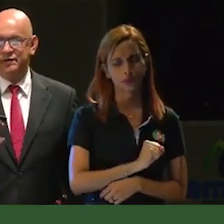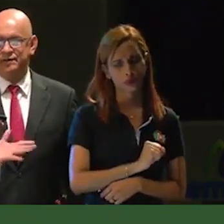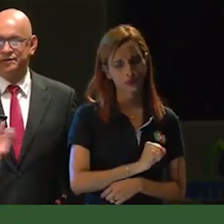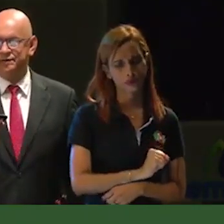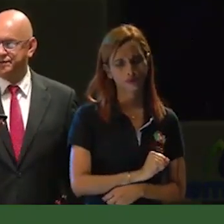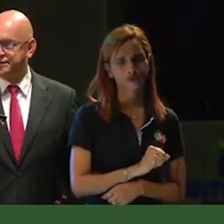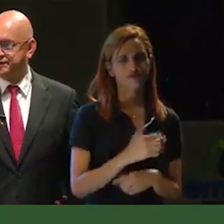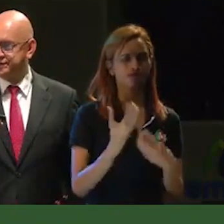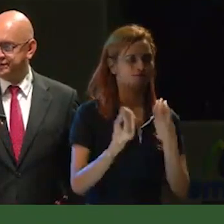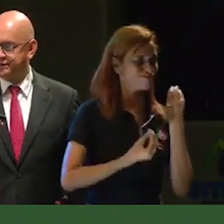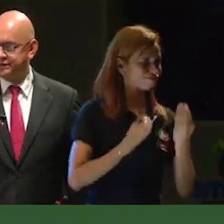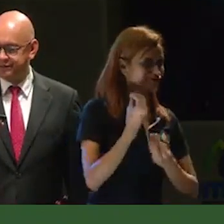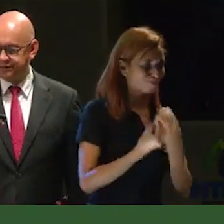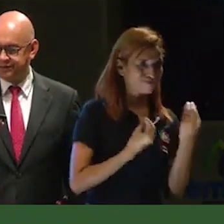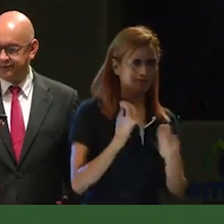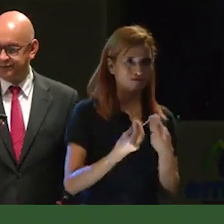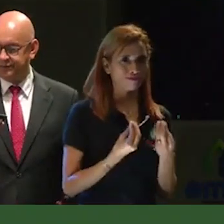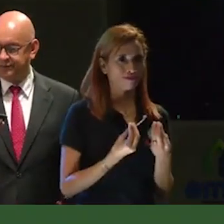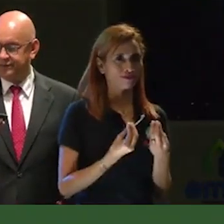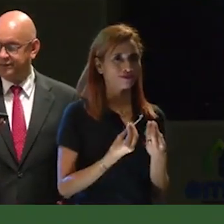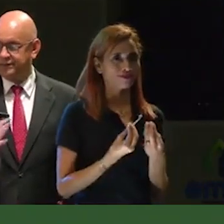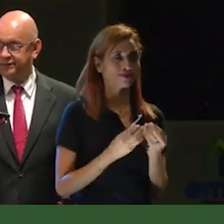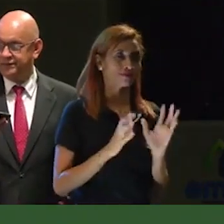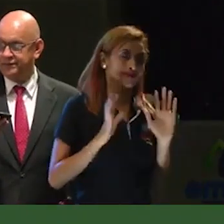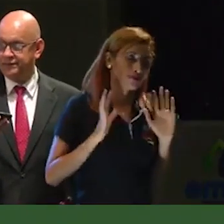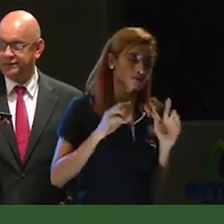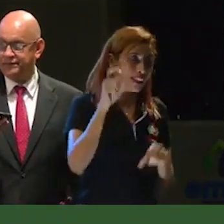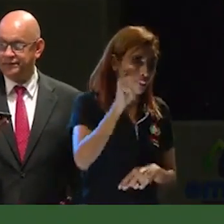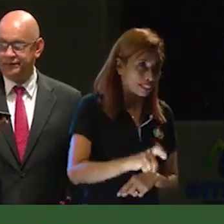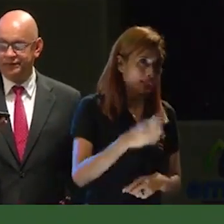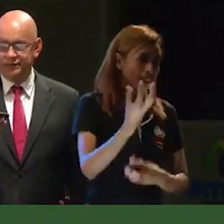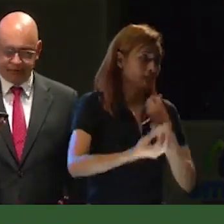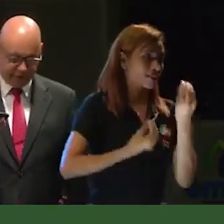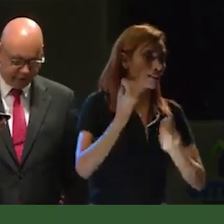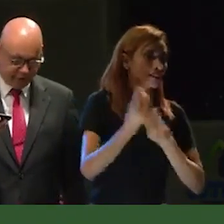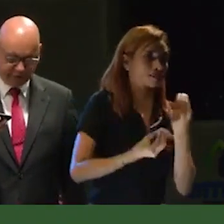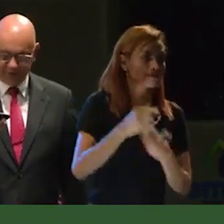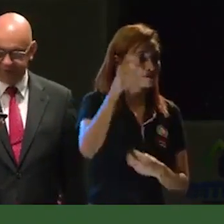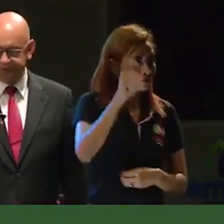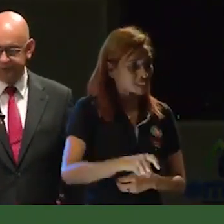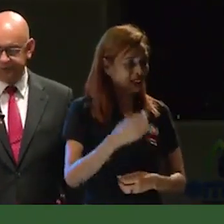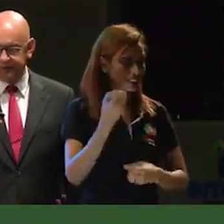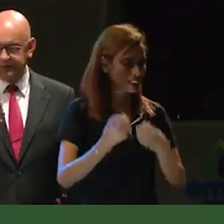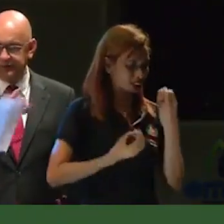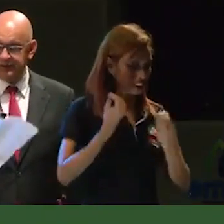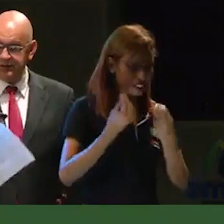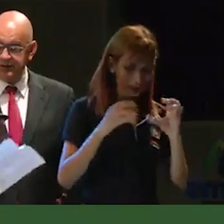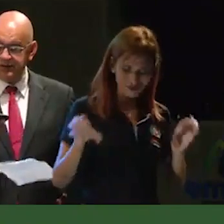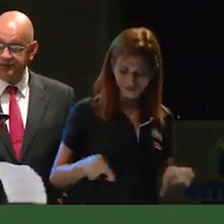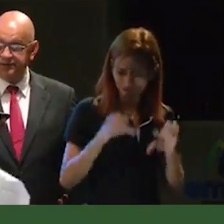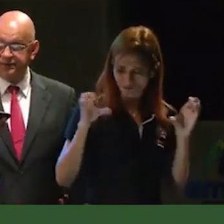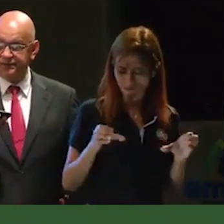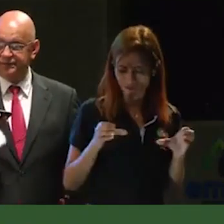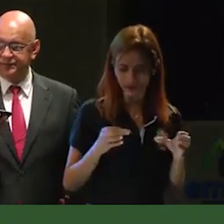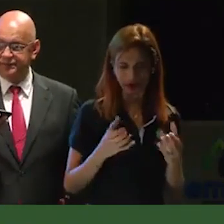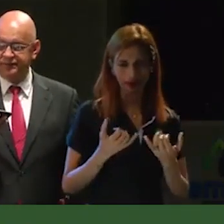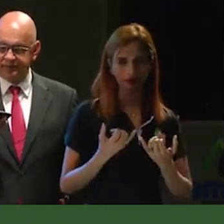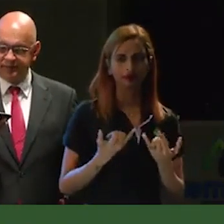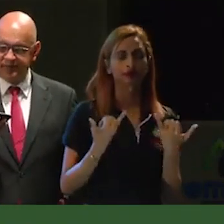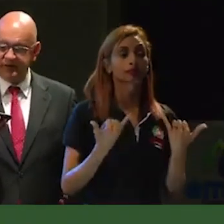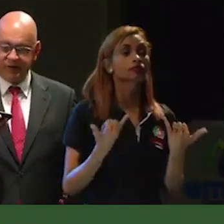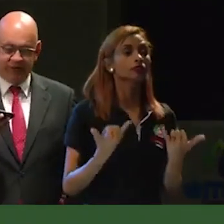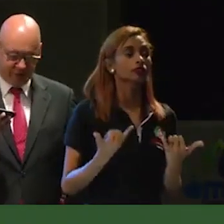Pero había que hacer algo, teníamos que hacerlo, teníamos que actuar. Y por eso,